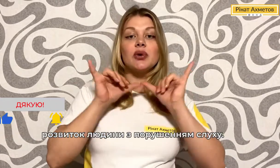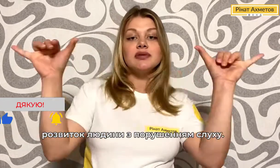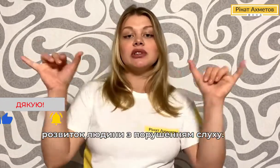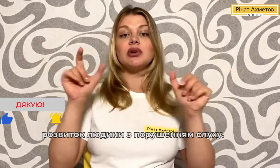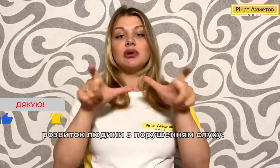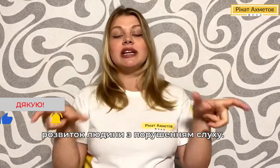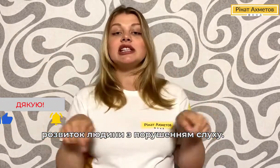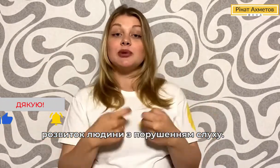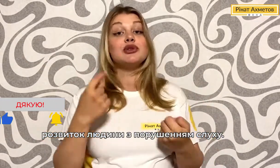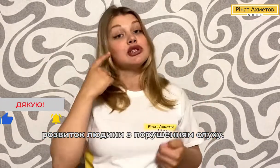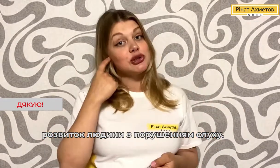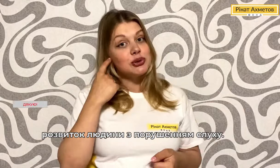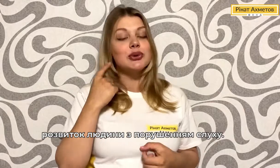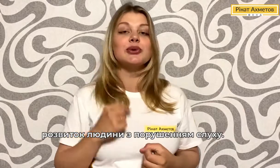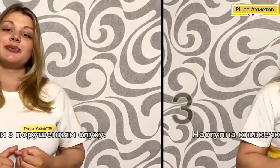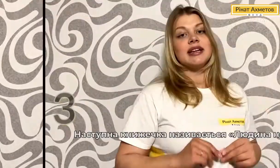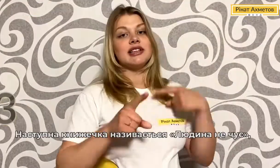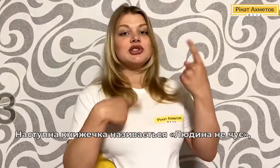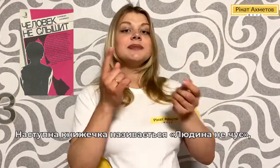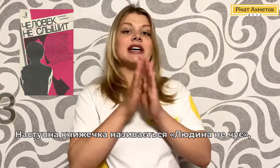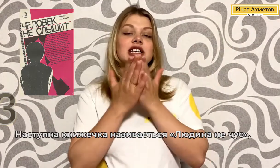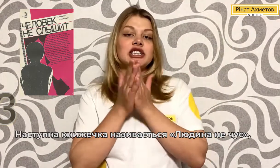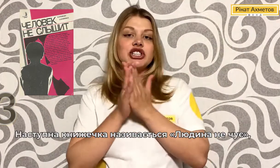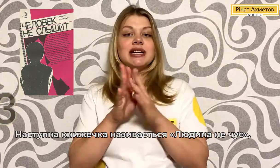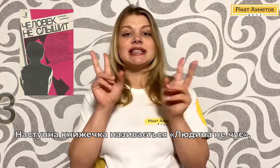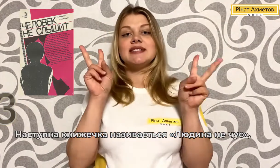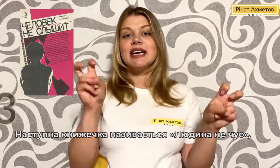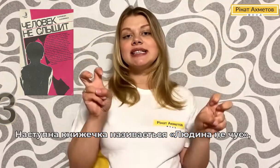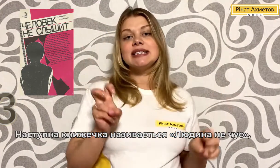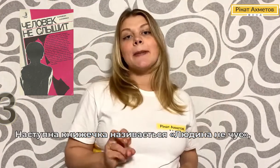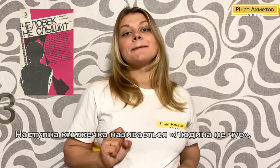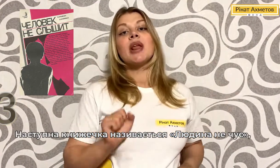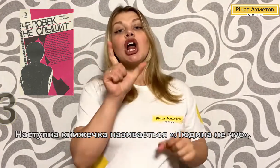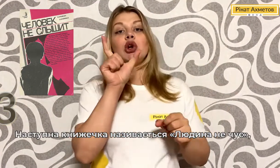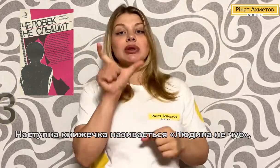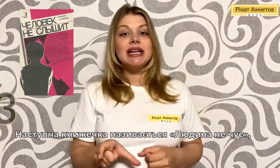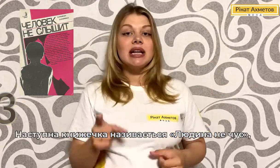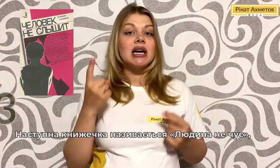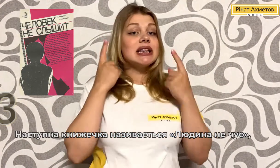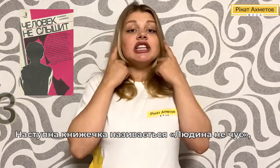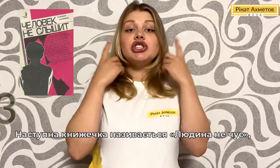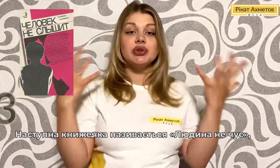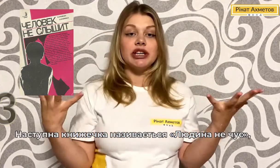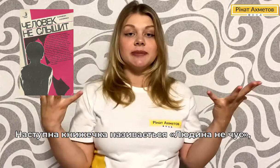розвиток людини з порушенням слуху. Наступна книжечка називається «Людина не чує».